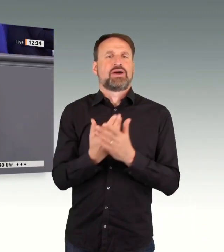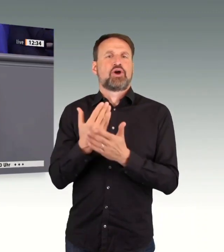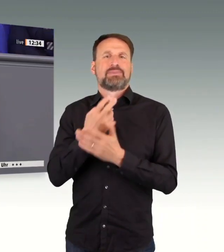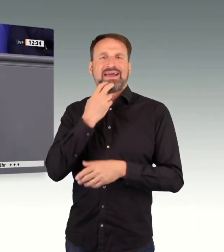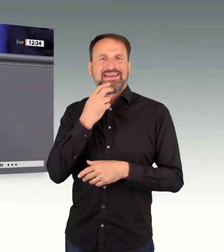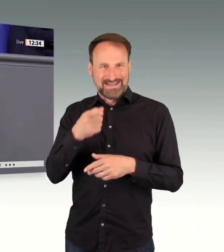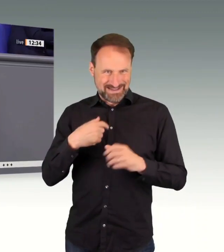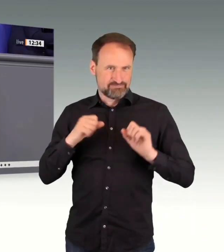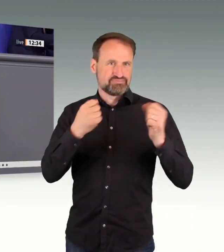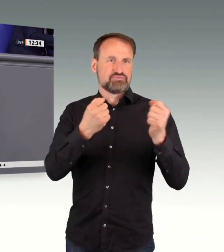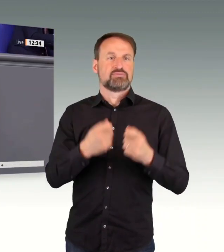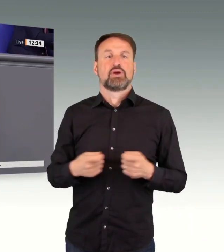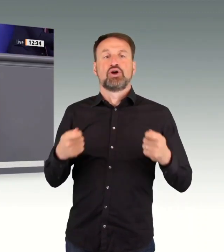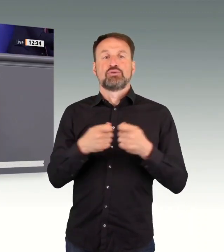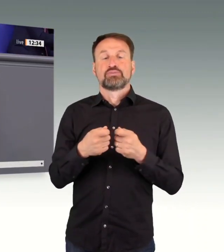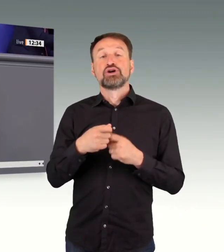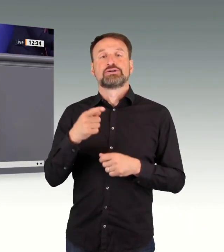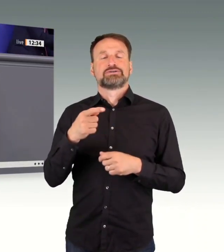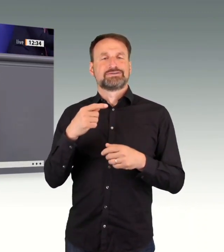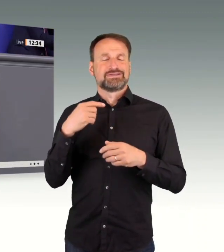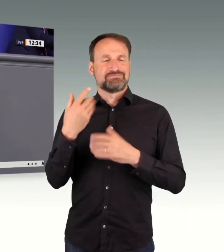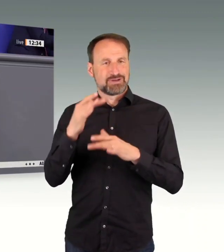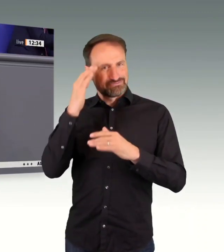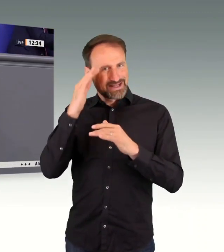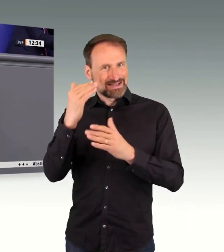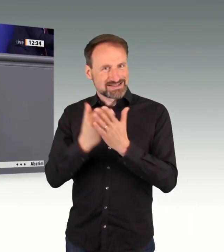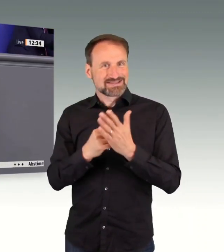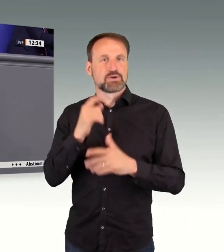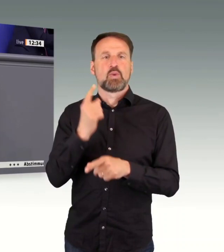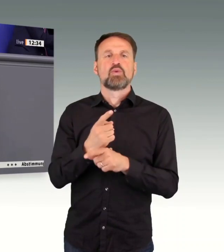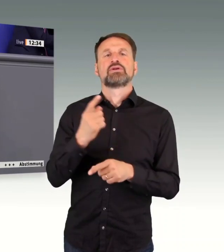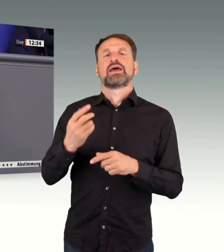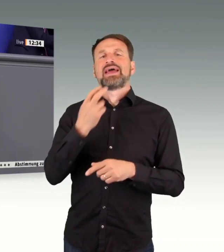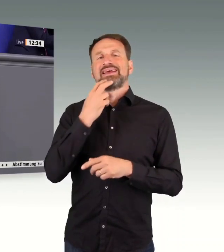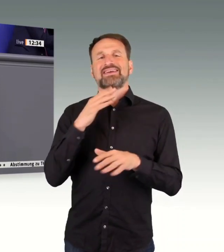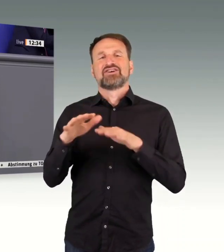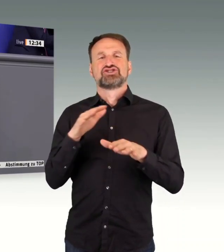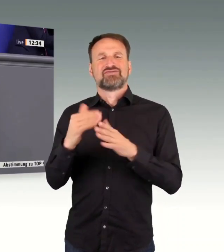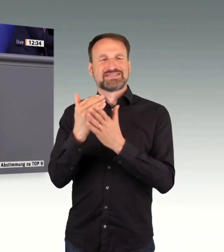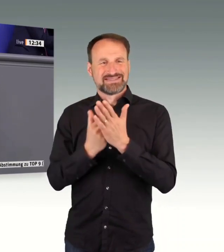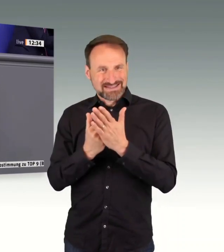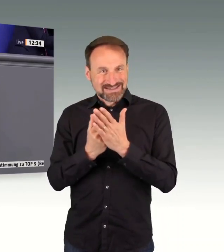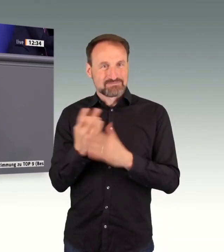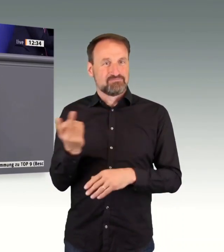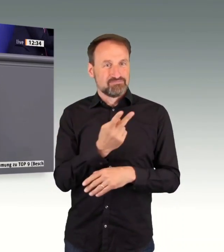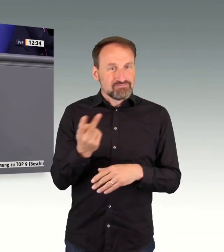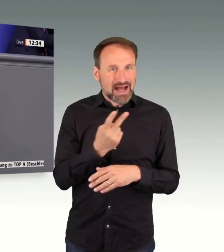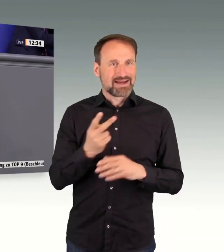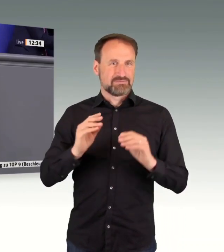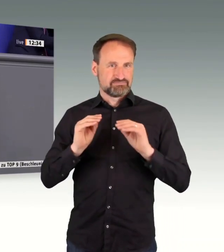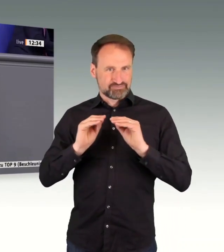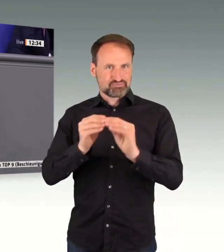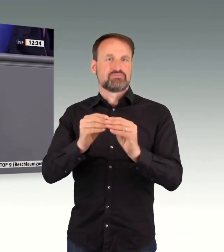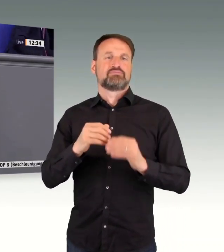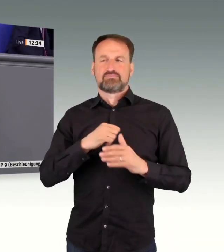um nur ein paar zu nennen. Wir verringern in zahlreichen Bereichen bürokratische Hürden, verschlanken erforderliche Verfahren.